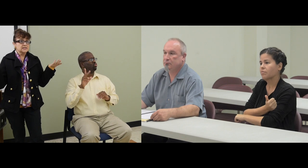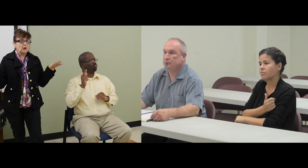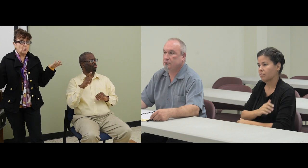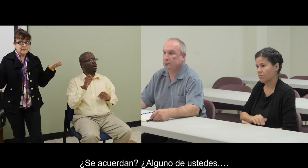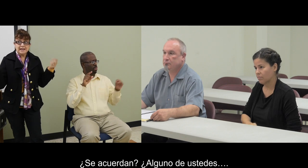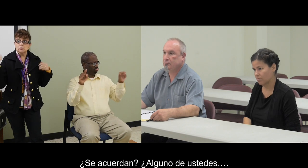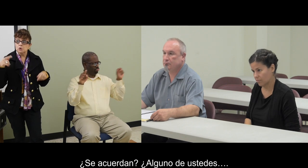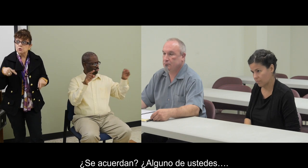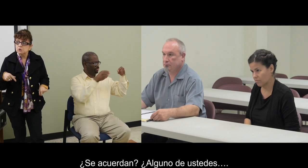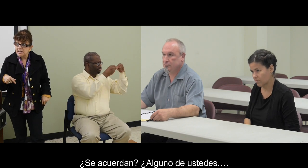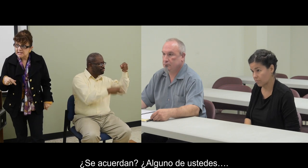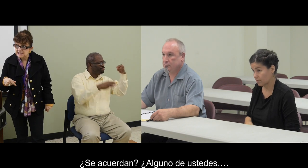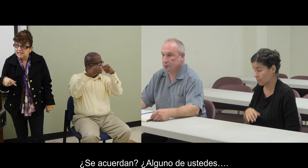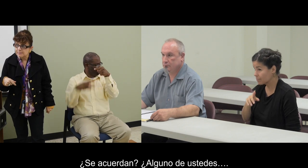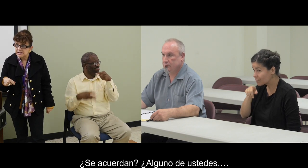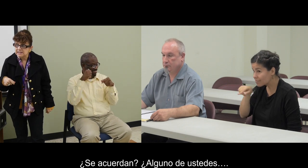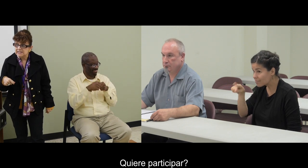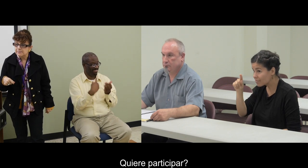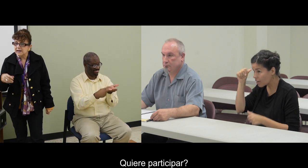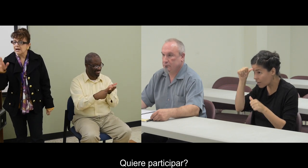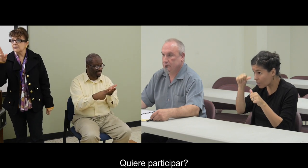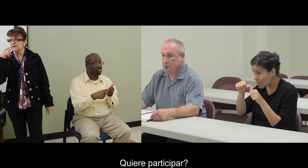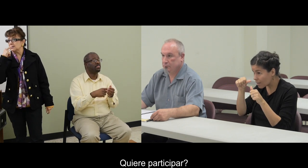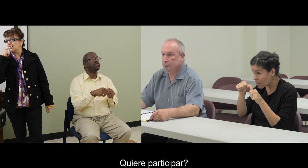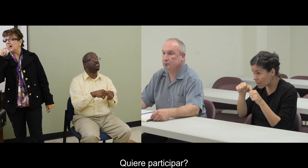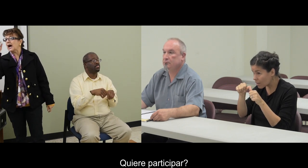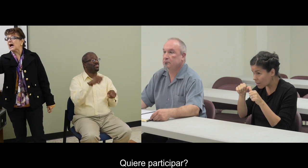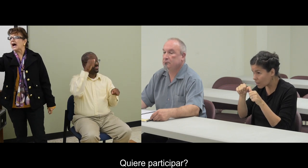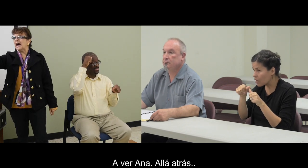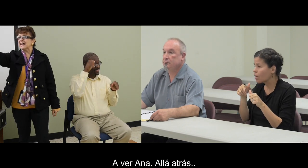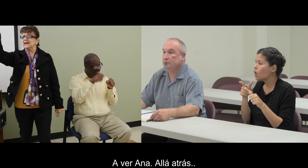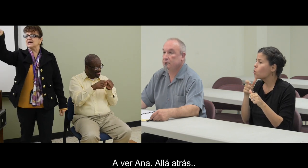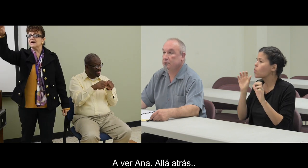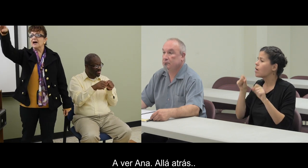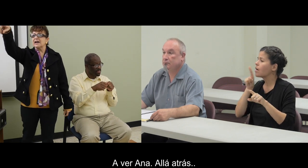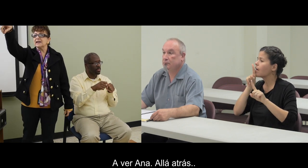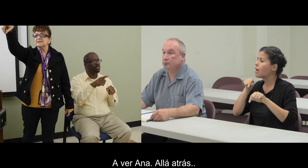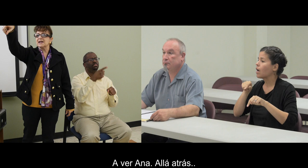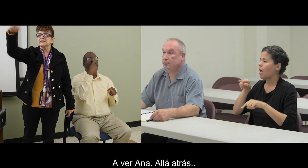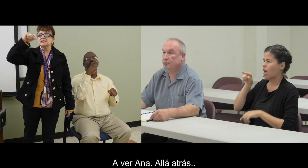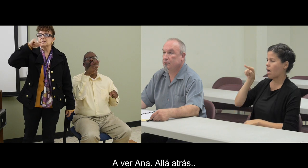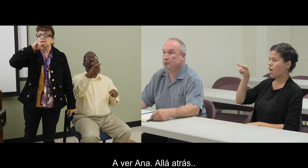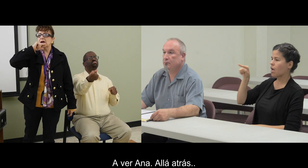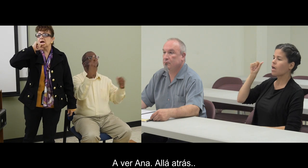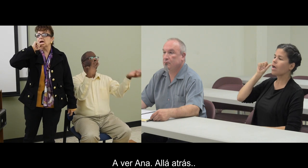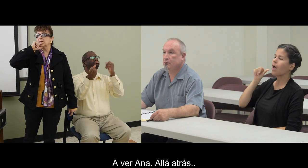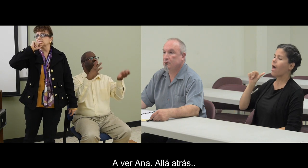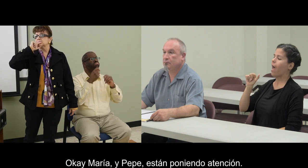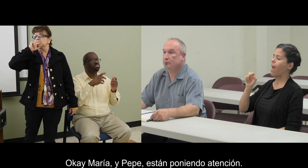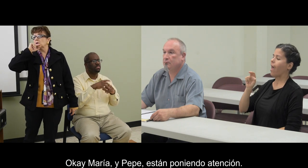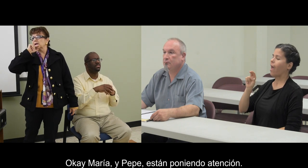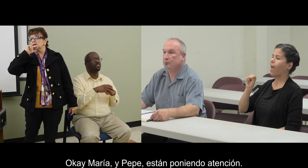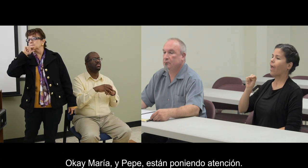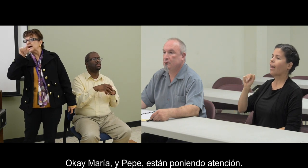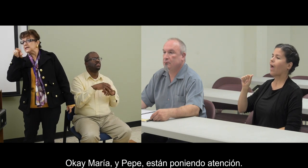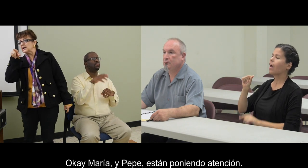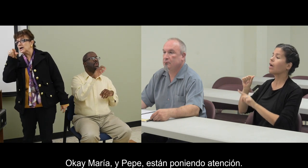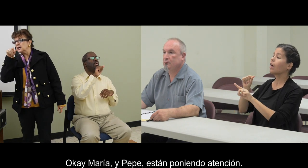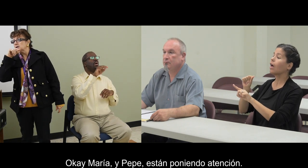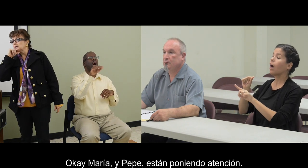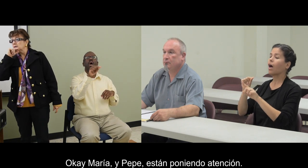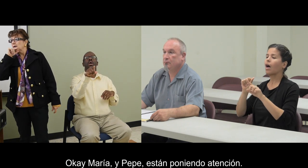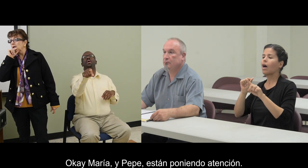¿Se acuerdan? ¿Alguno de ustedes quiere participar? A ver, Ana, allá atrás, ok,